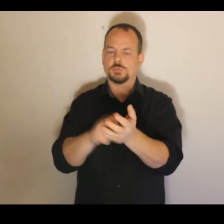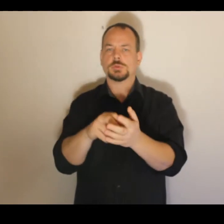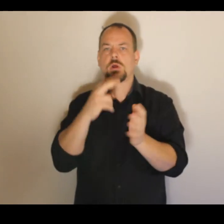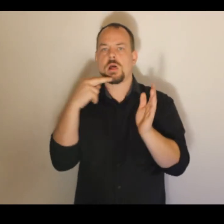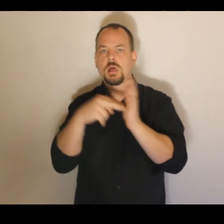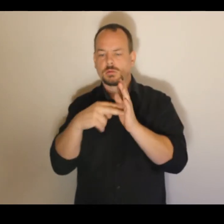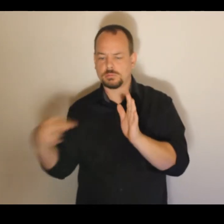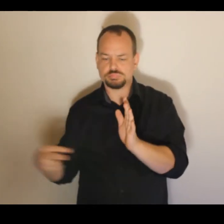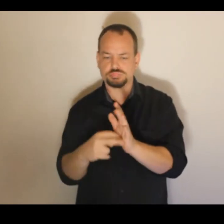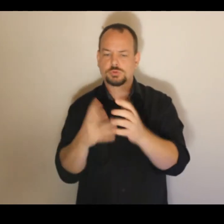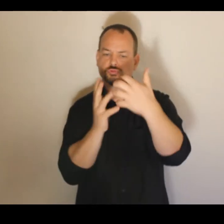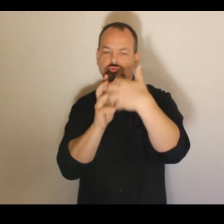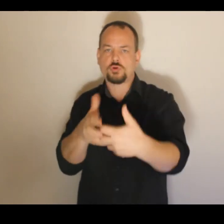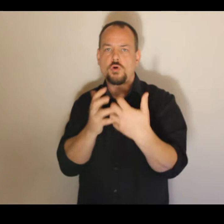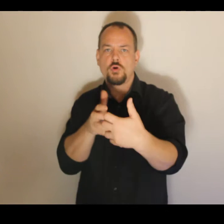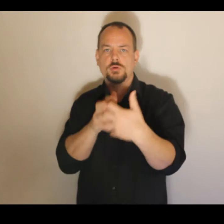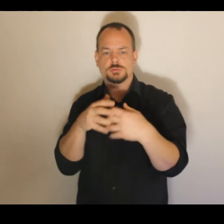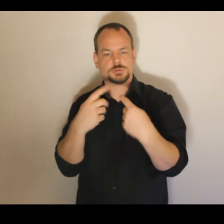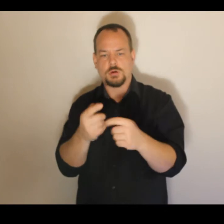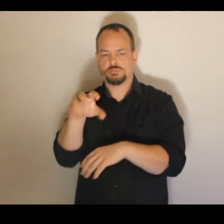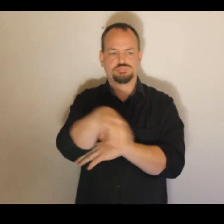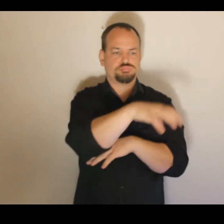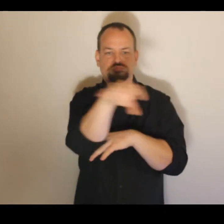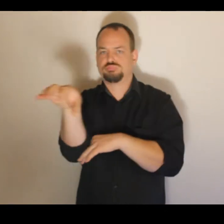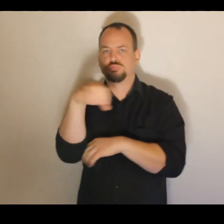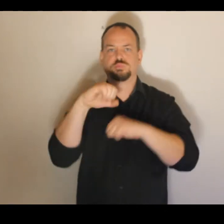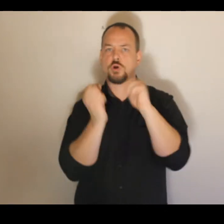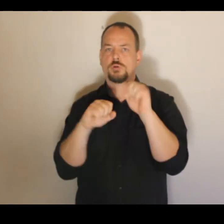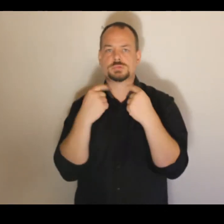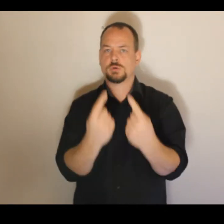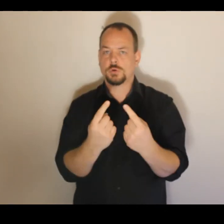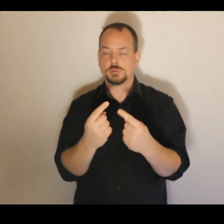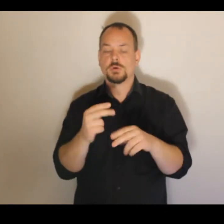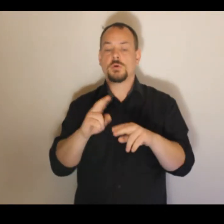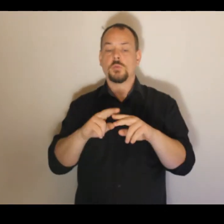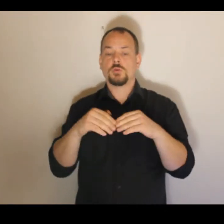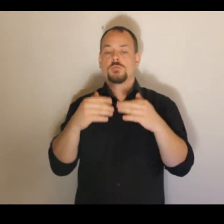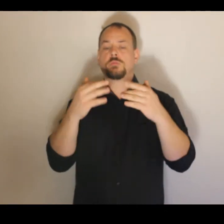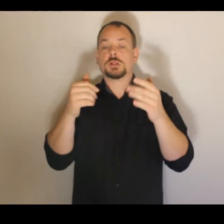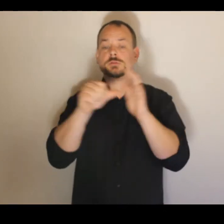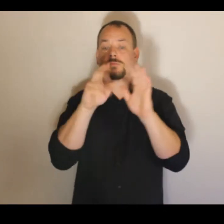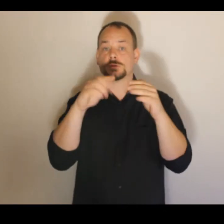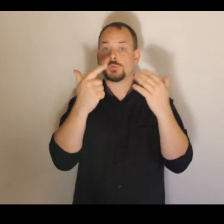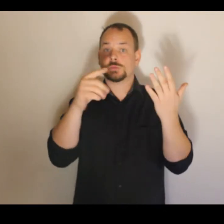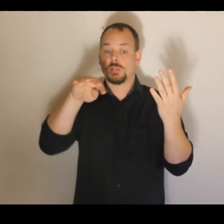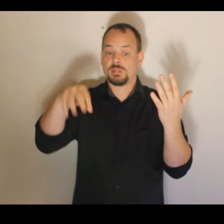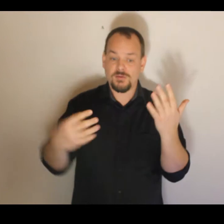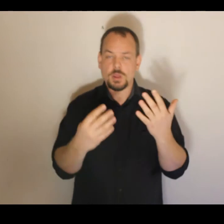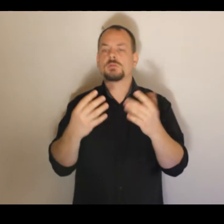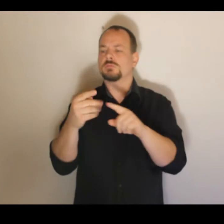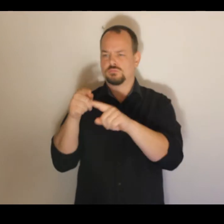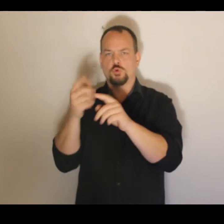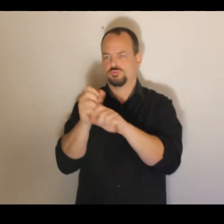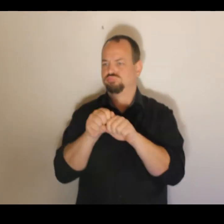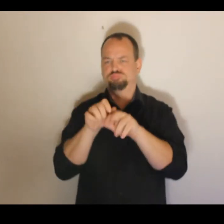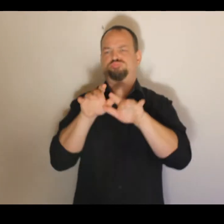vytvořit číslicové řízení distribuované toho pohybu. V roce 1979 vzniká typický průmyslový